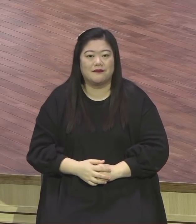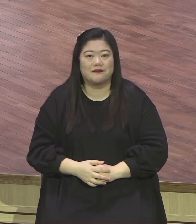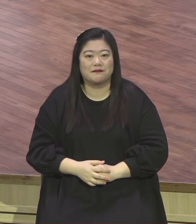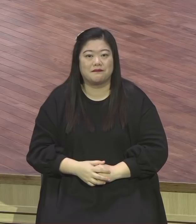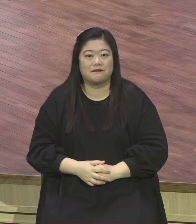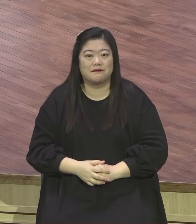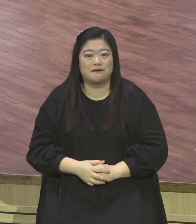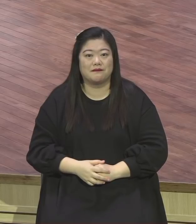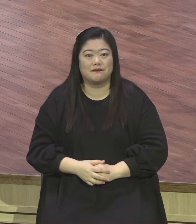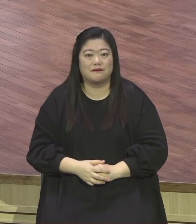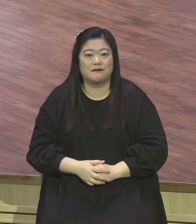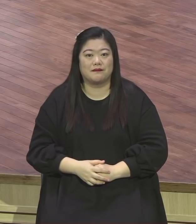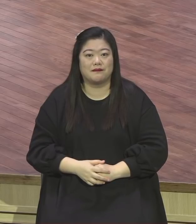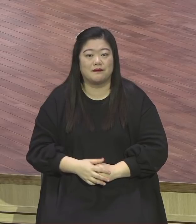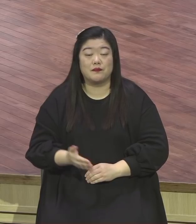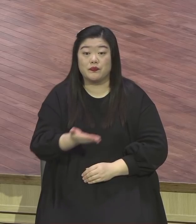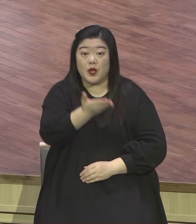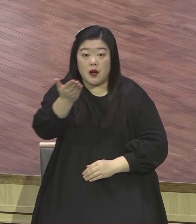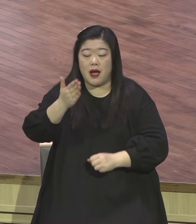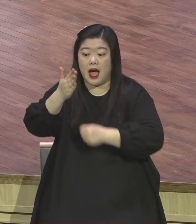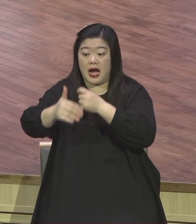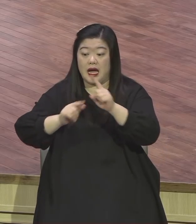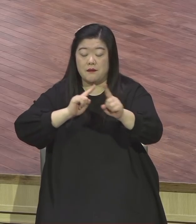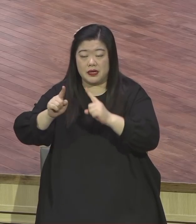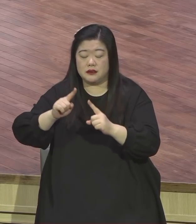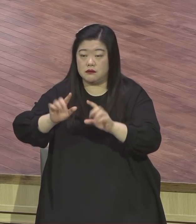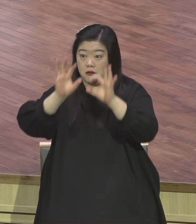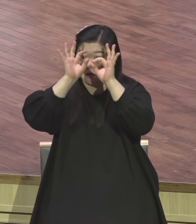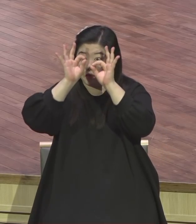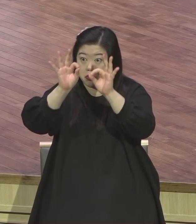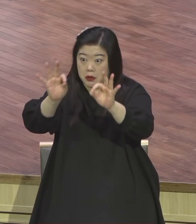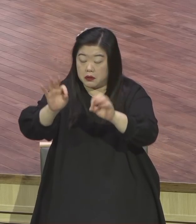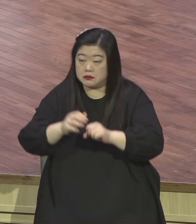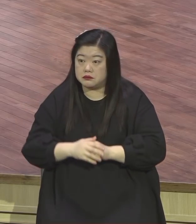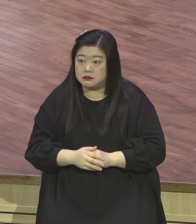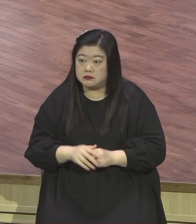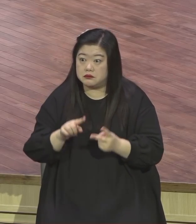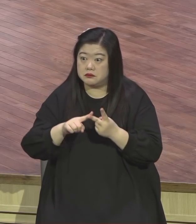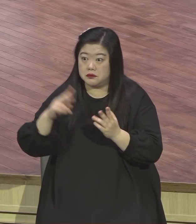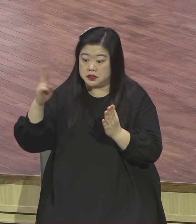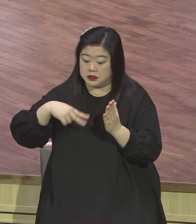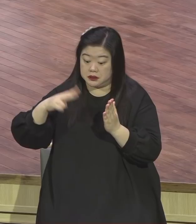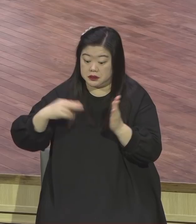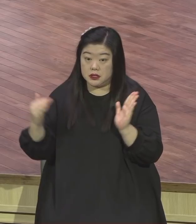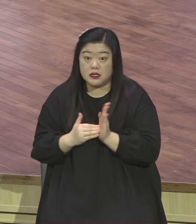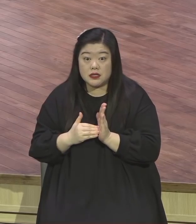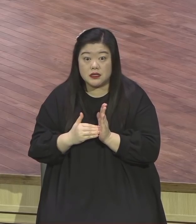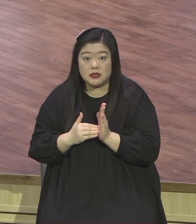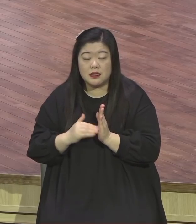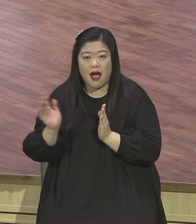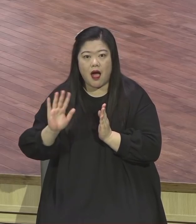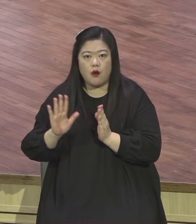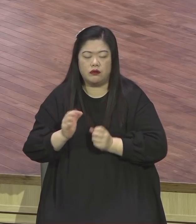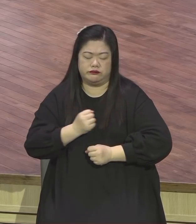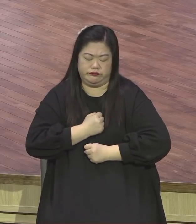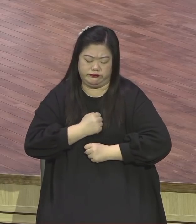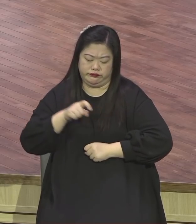나아가서 지키는 자가 그것의 말씀을 삶 속에 적용하는 자에게 참된 응답이 옵니다